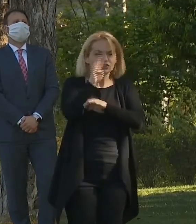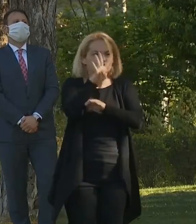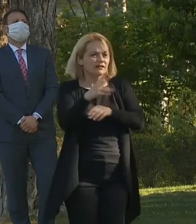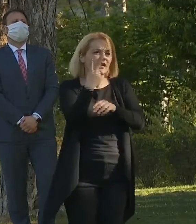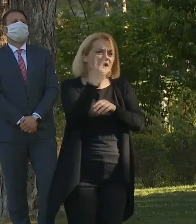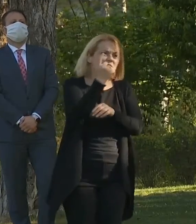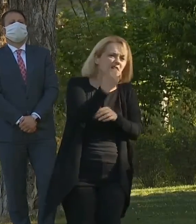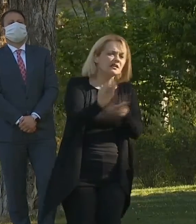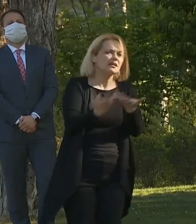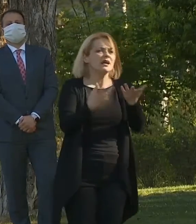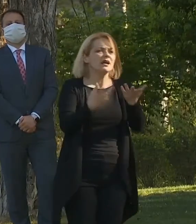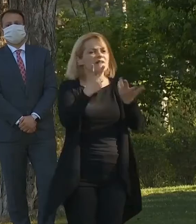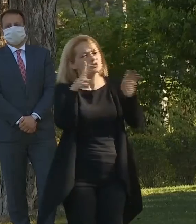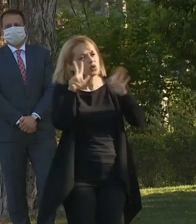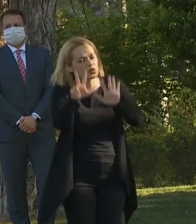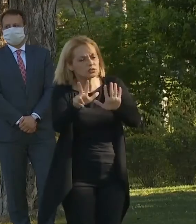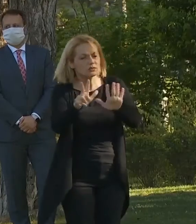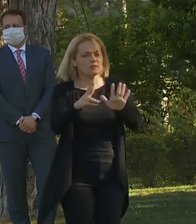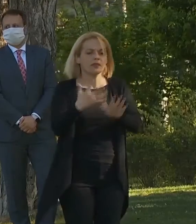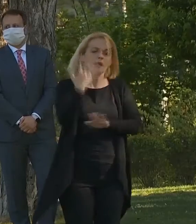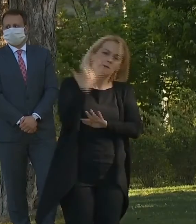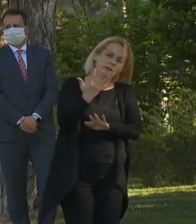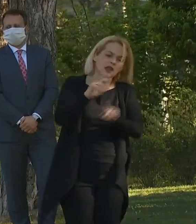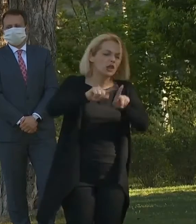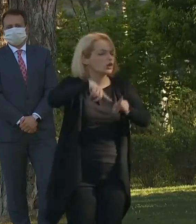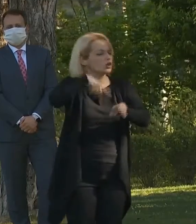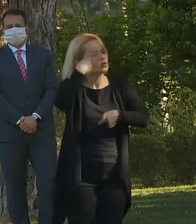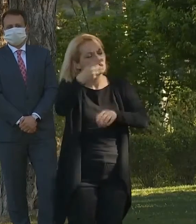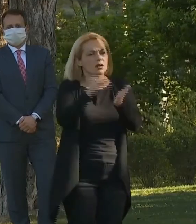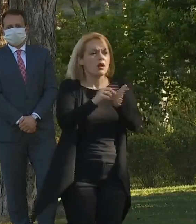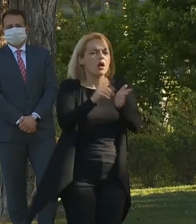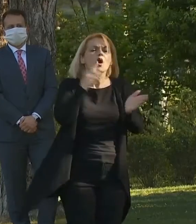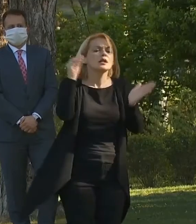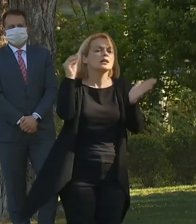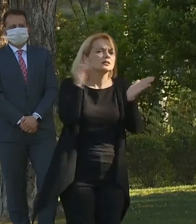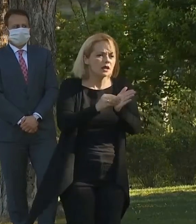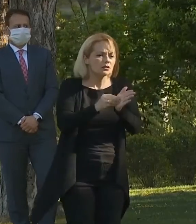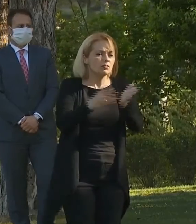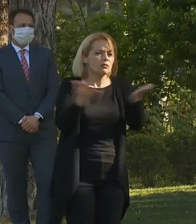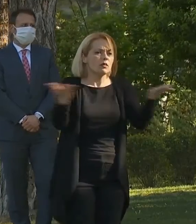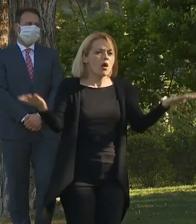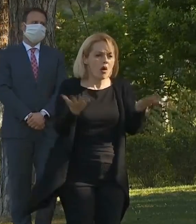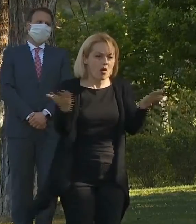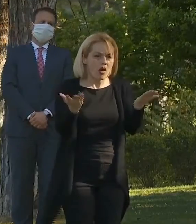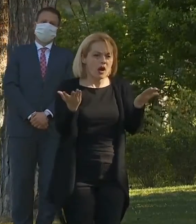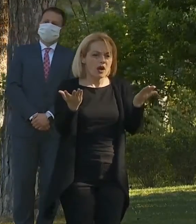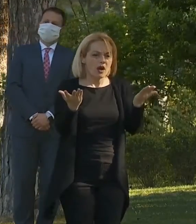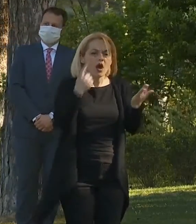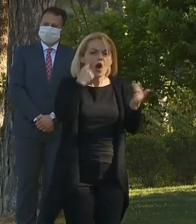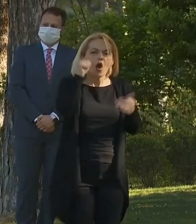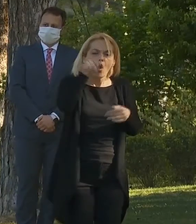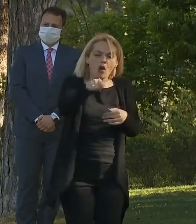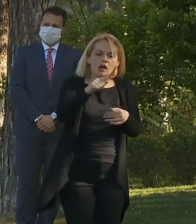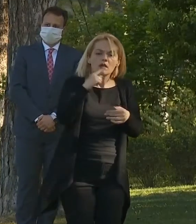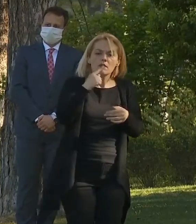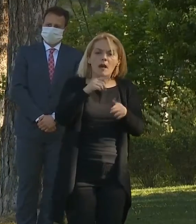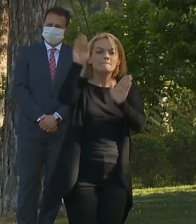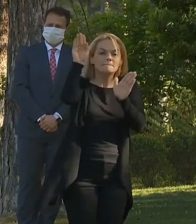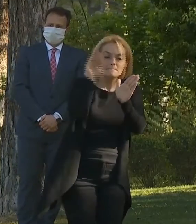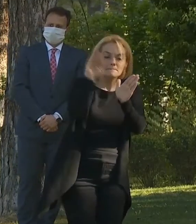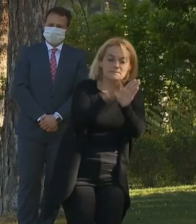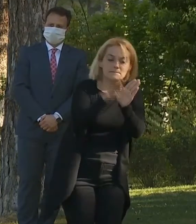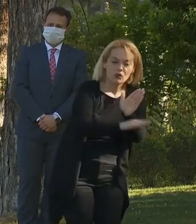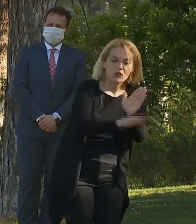25, 28, 5 или некоја друга. Она дата кога овие работи ќе бидат сведени на минимум,